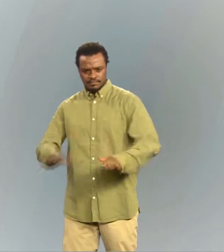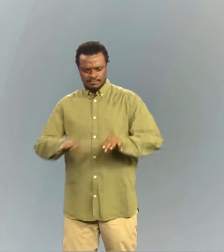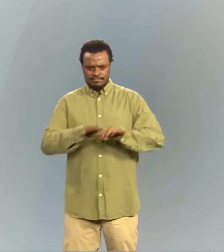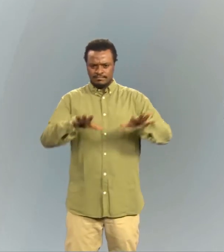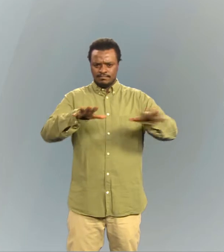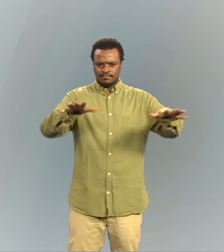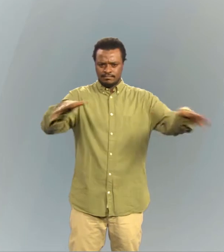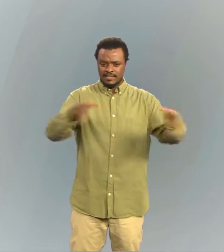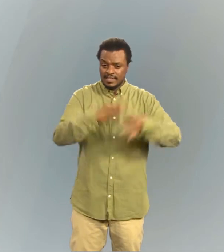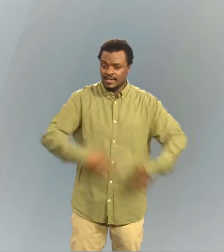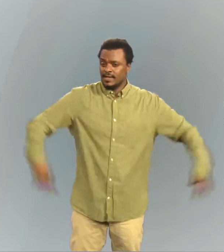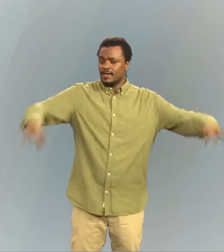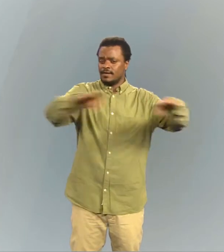nombreux, remplissez la terre.